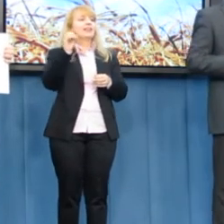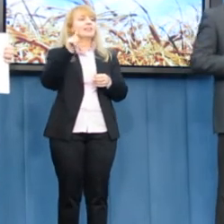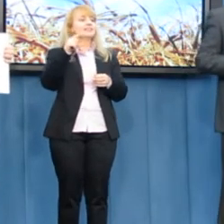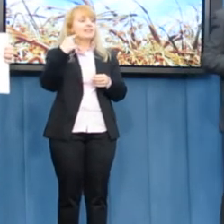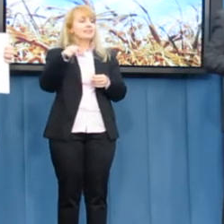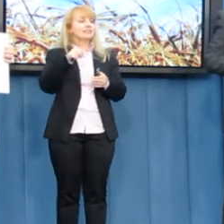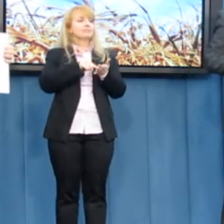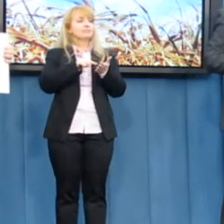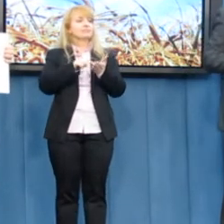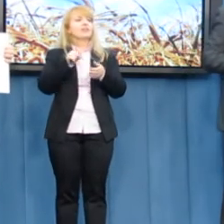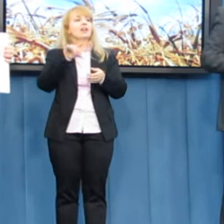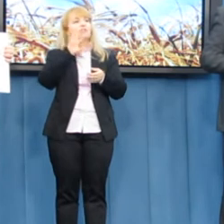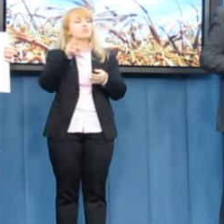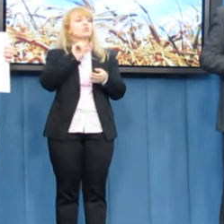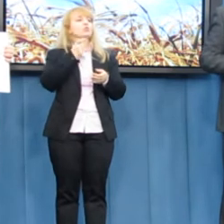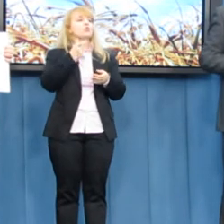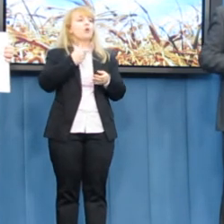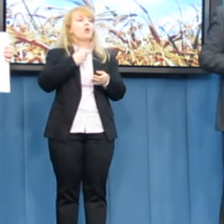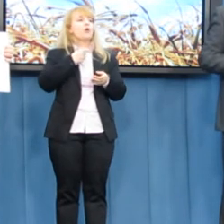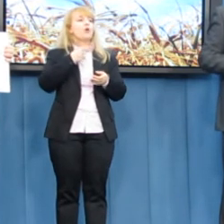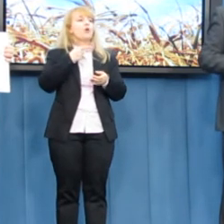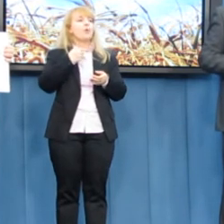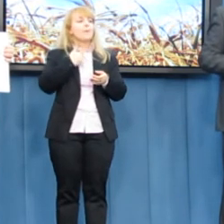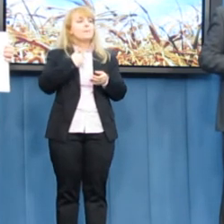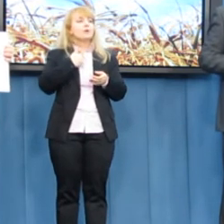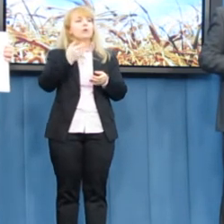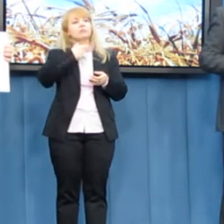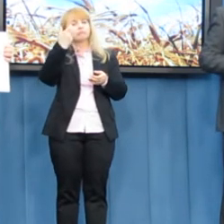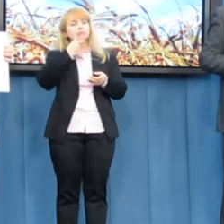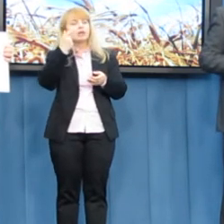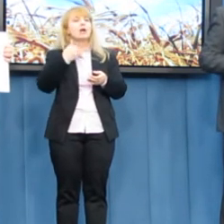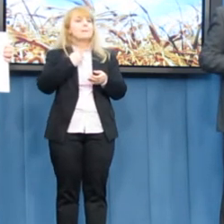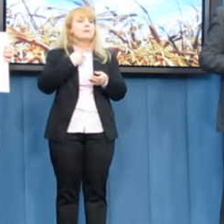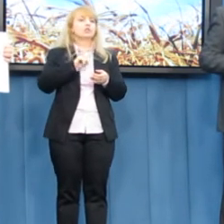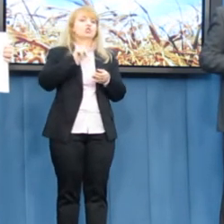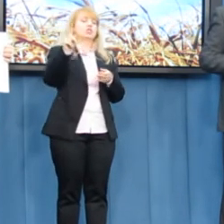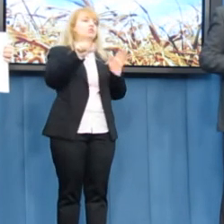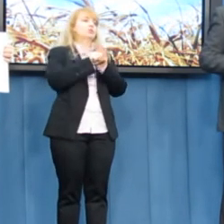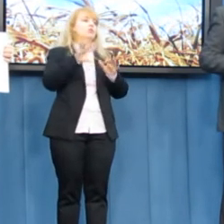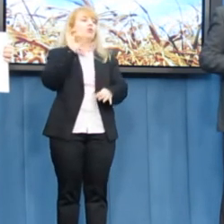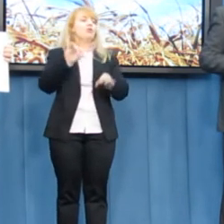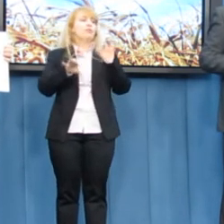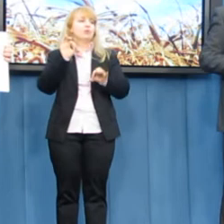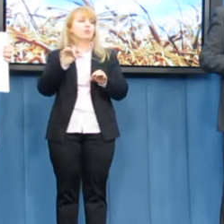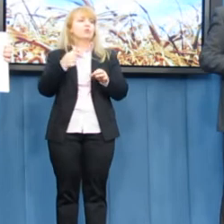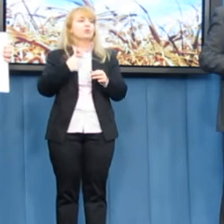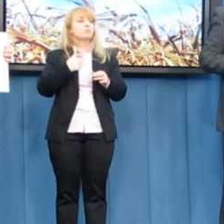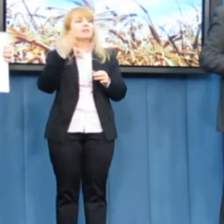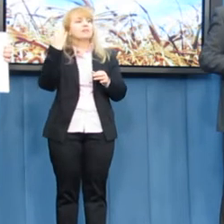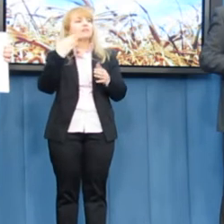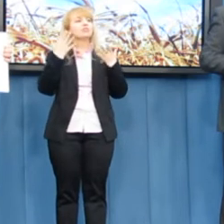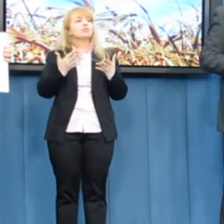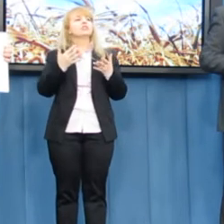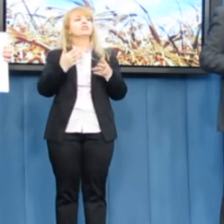jasnąć te postulaty, które państwo zgłaszacie już w programie, i szliśmy do wyborów, a żeby było jasne, likwidacja Nr, przekazanie samorządu,